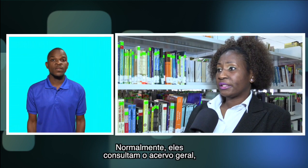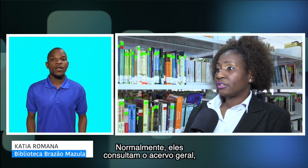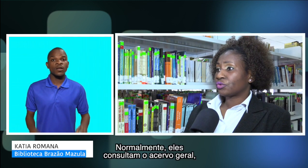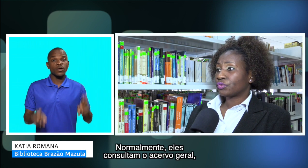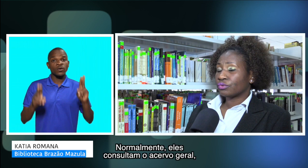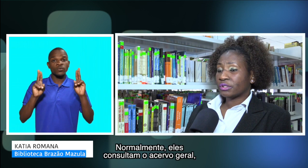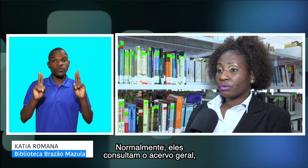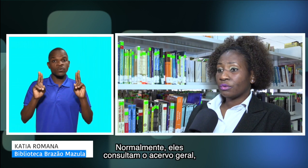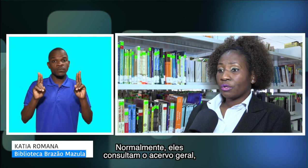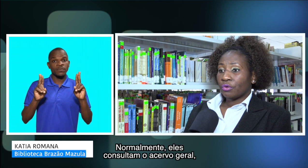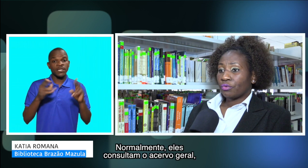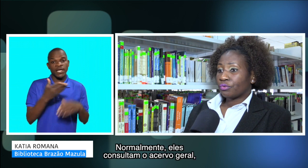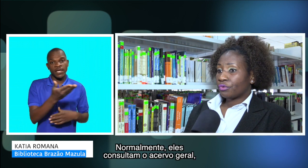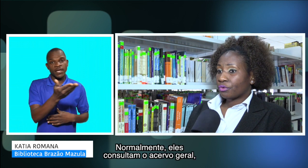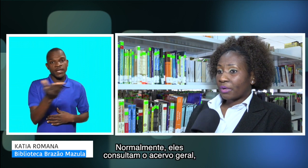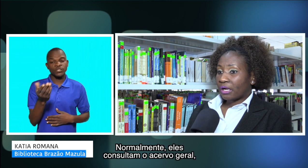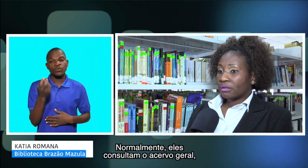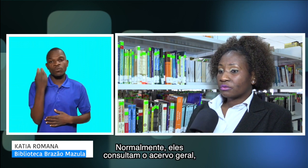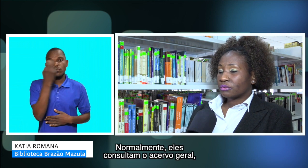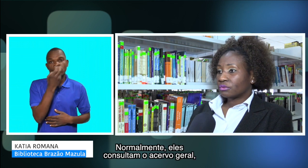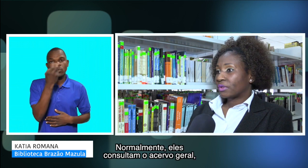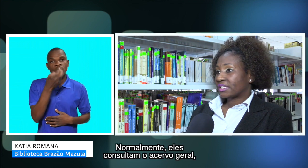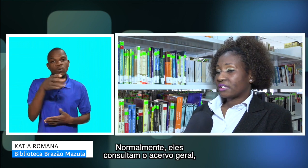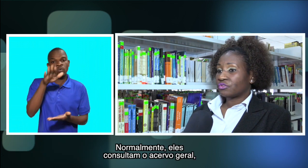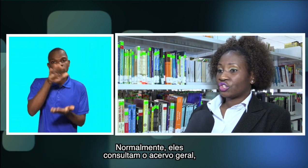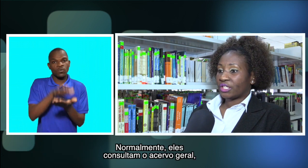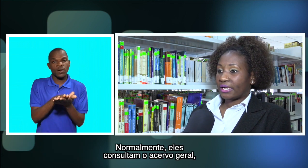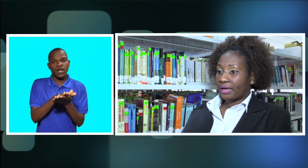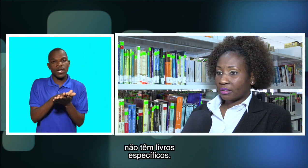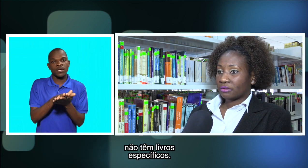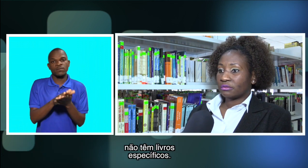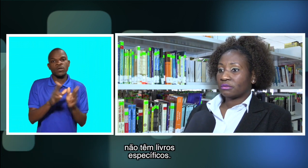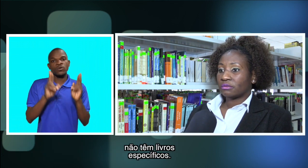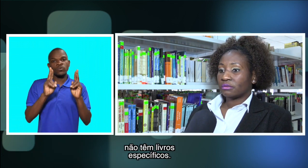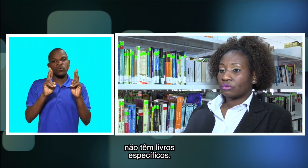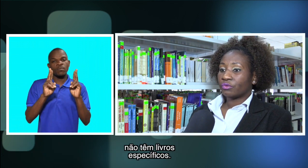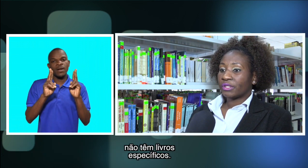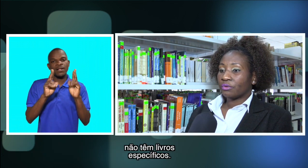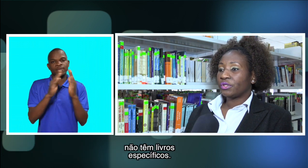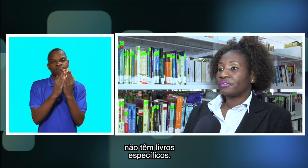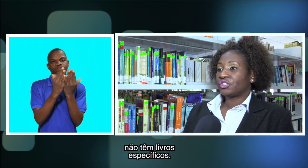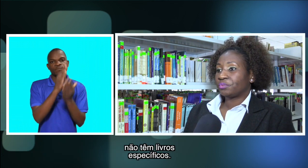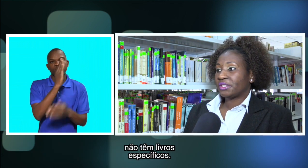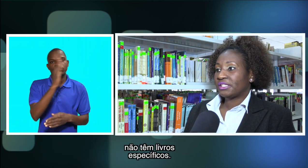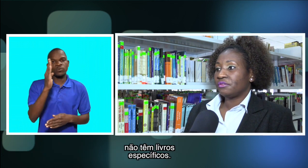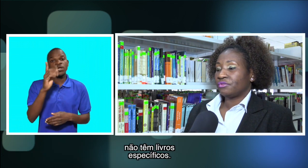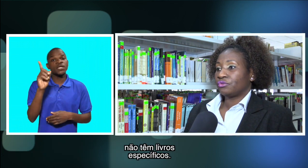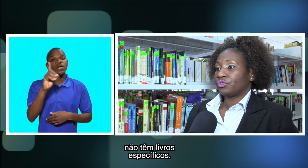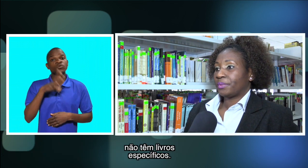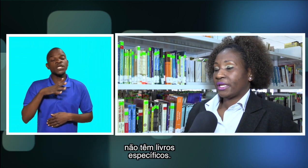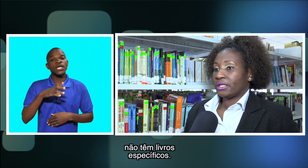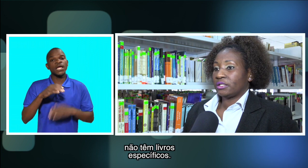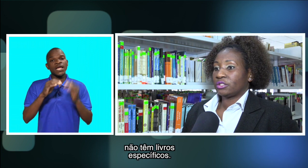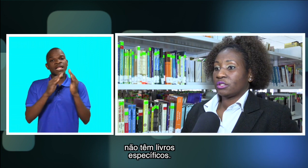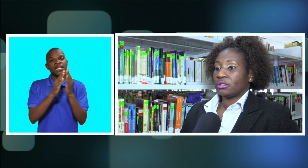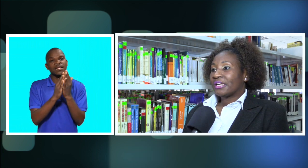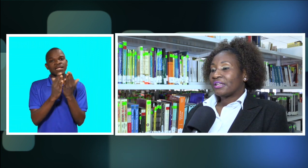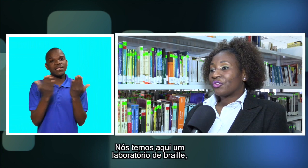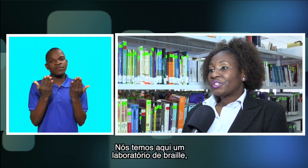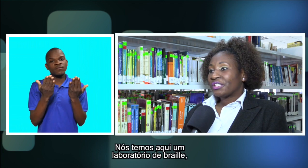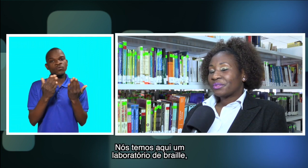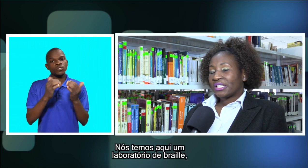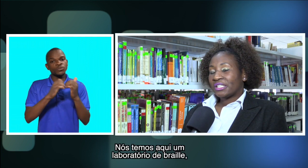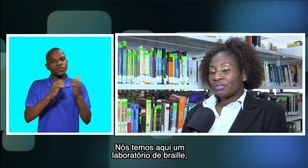Normalmente, eles consultam o acervo geral. Não tem um livro específico para eles.